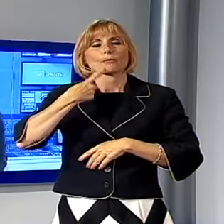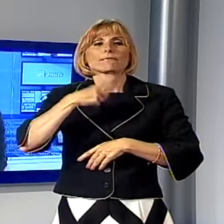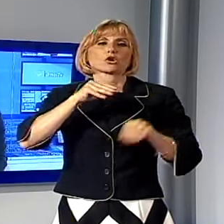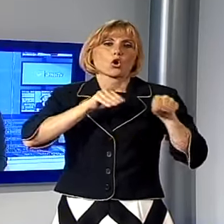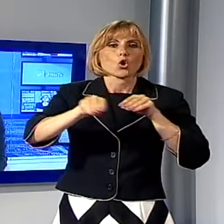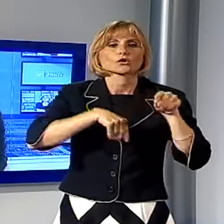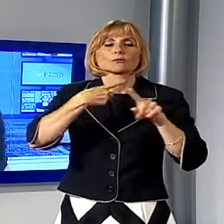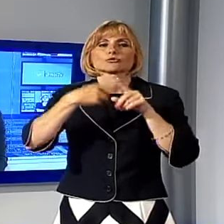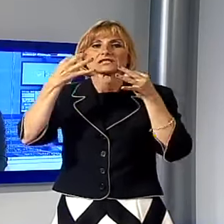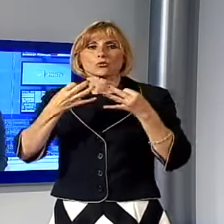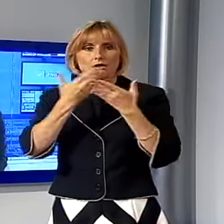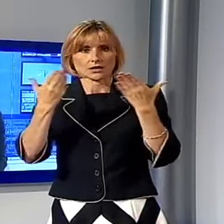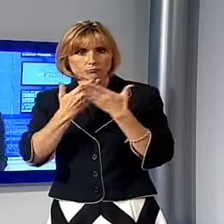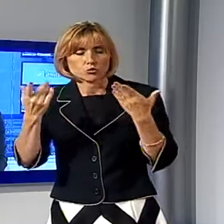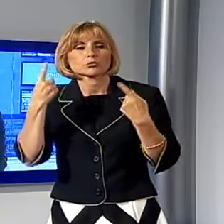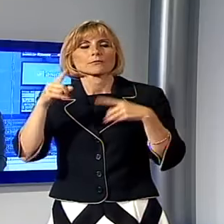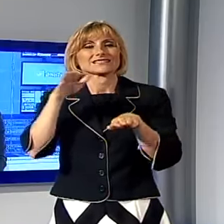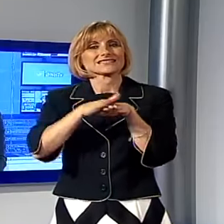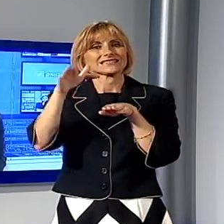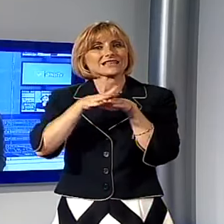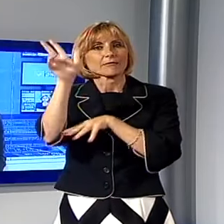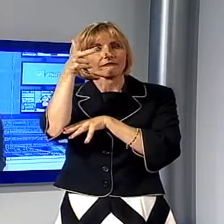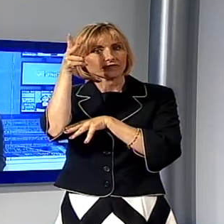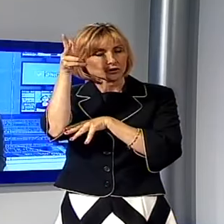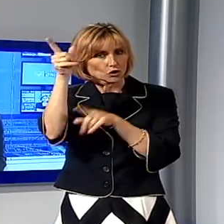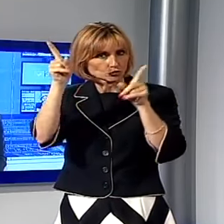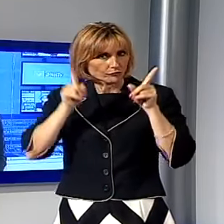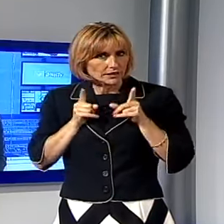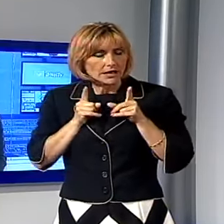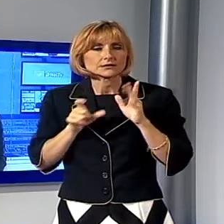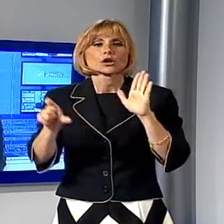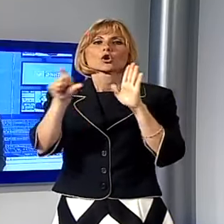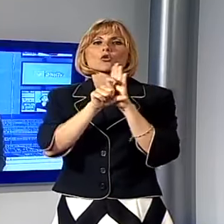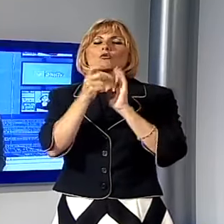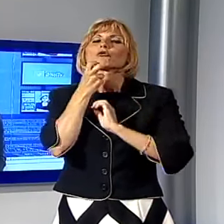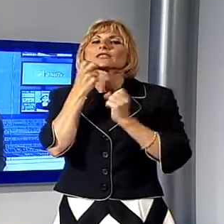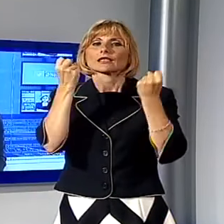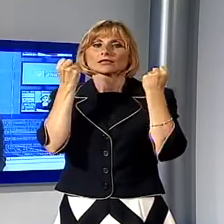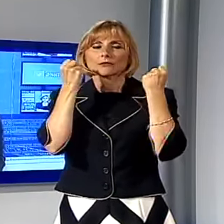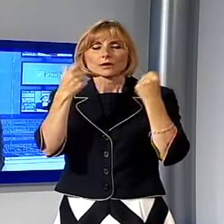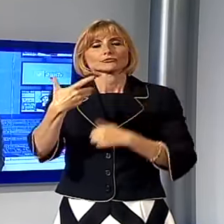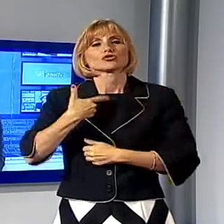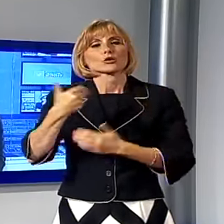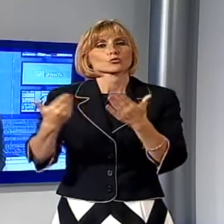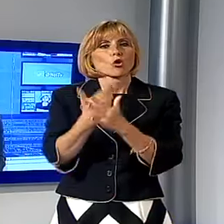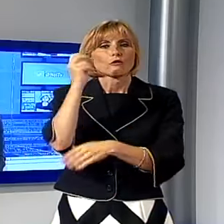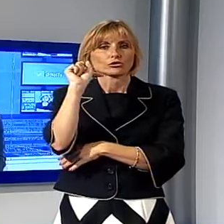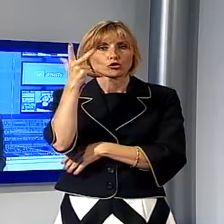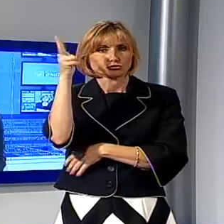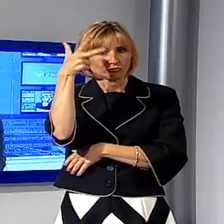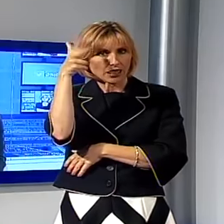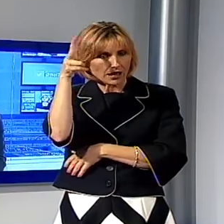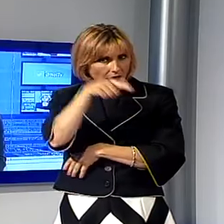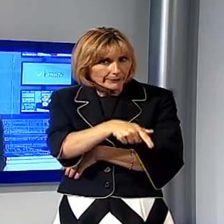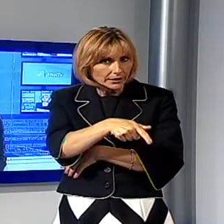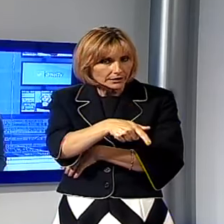dedicato ai sistemi di videosorveglianza il Comune di Forte De Marmi ha annunciato che installerà 12 nuove telecamere mentre a